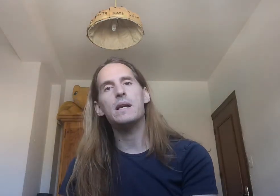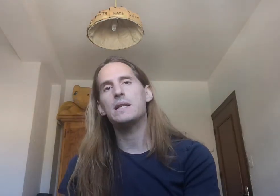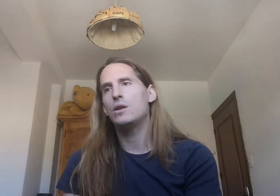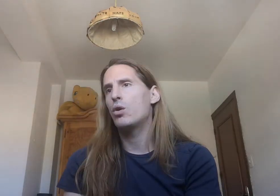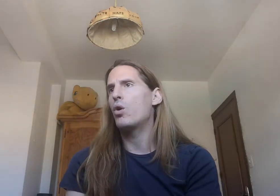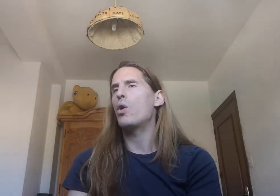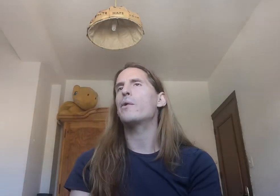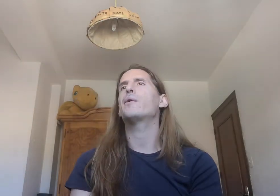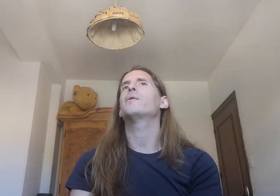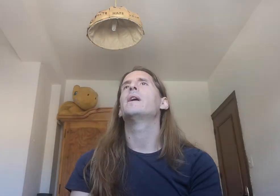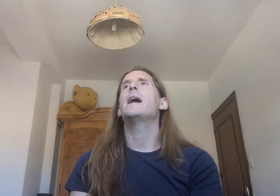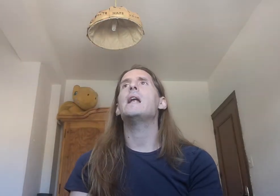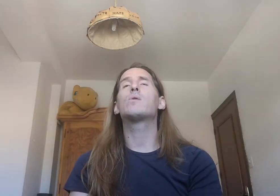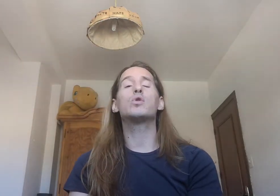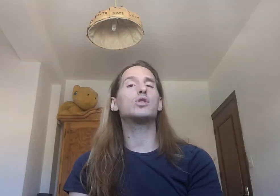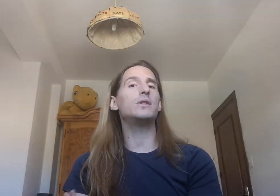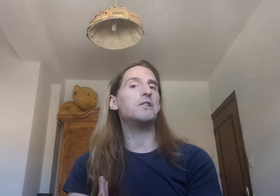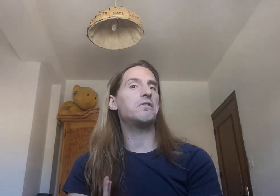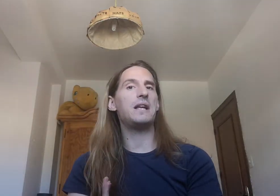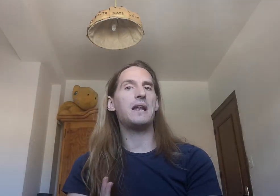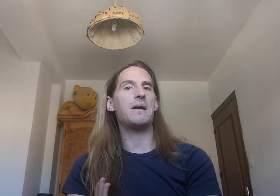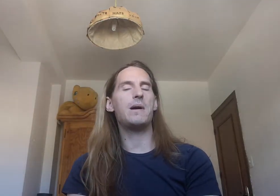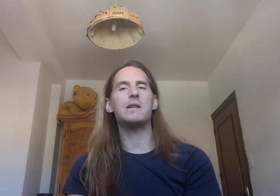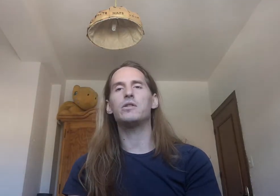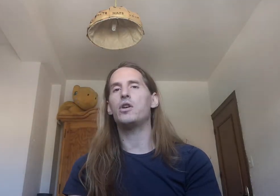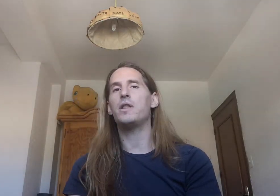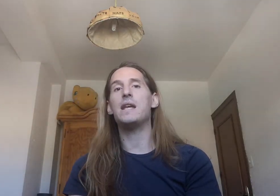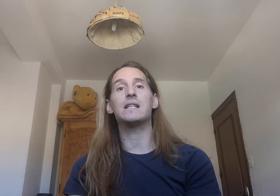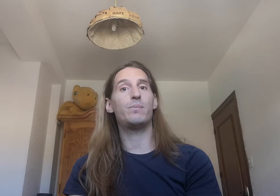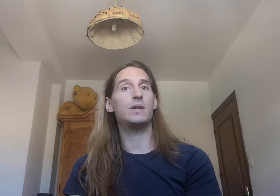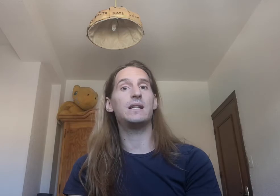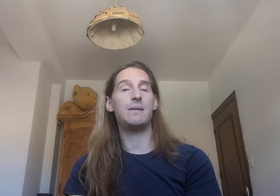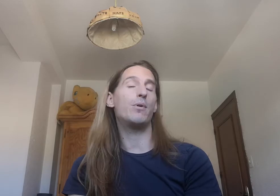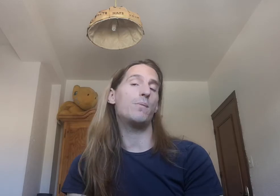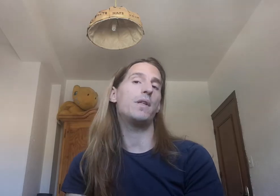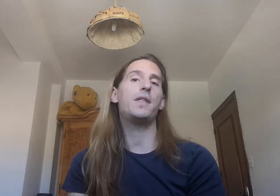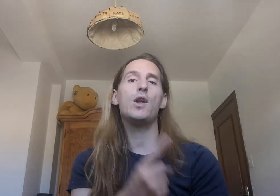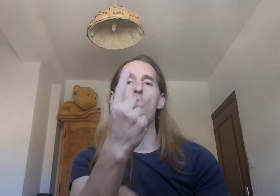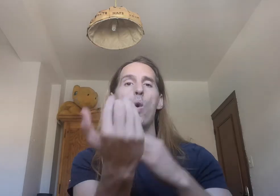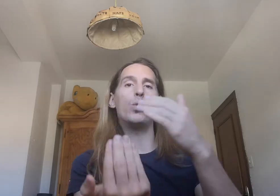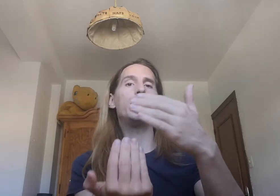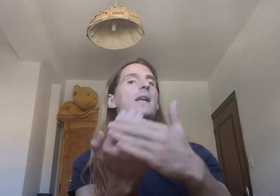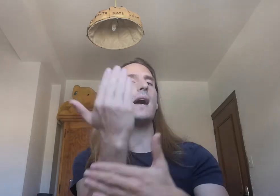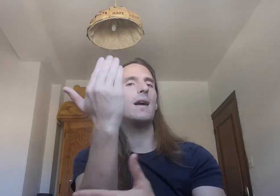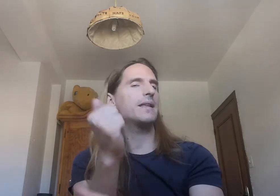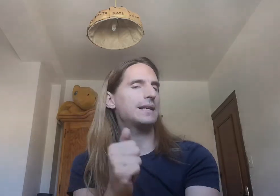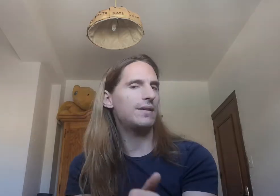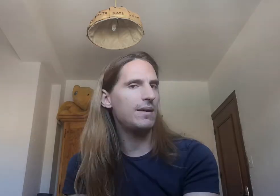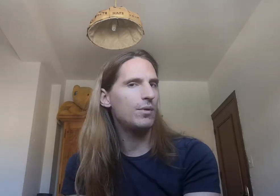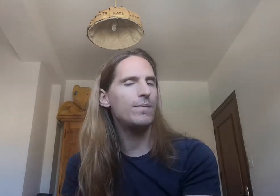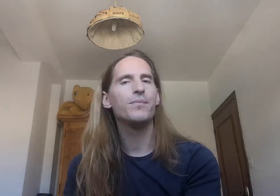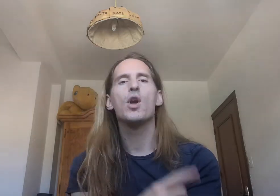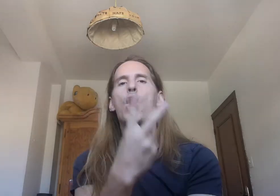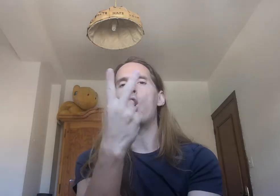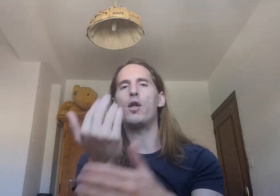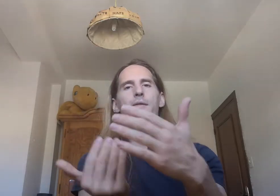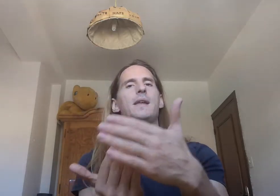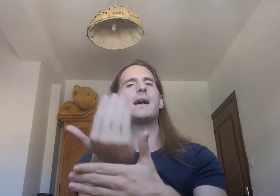sino el curso son de dos días nada más dos días pues podemos decir un día ya sabemos o dos días